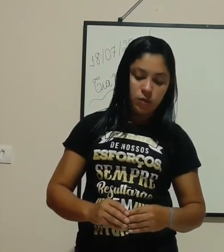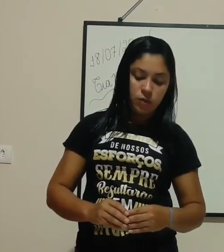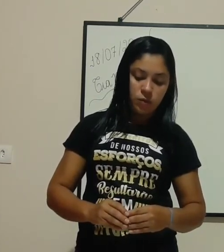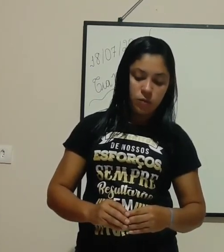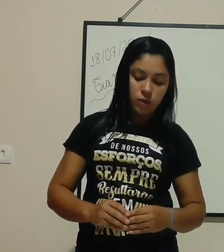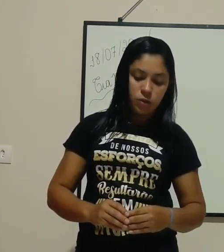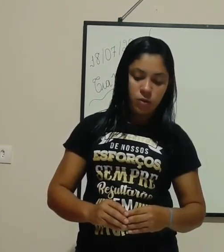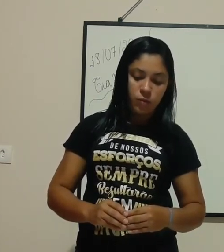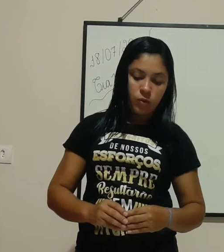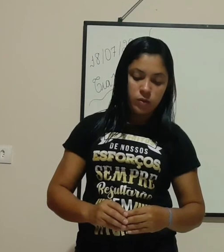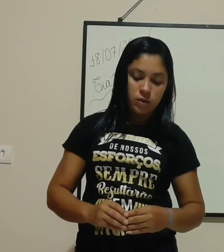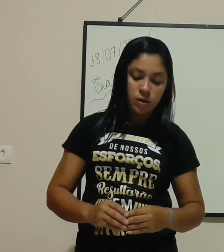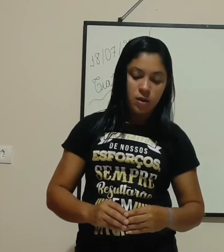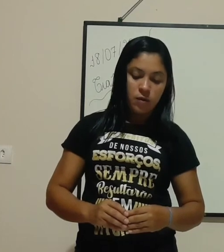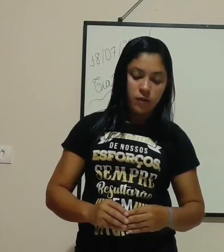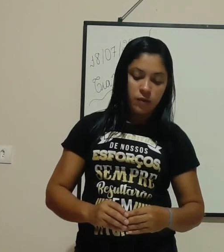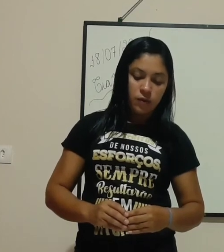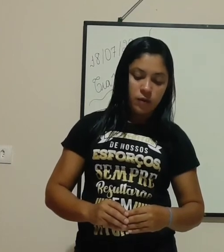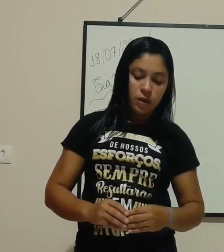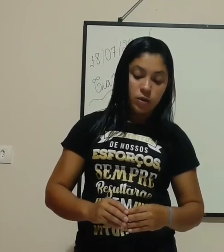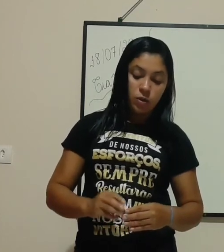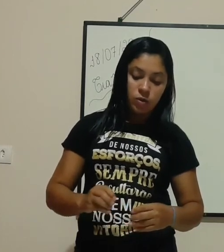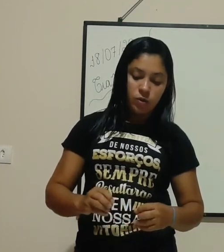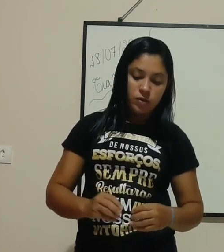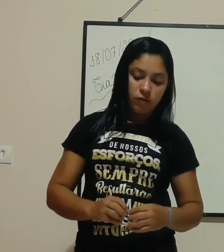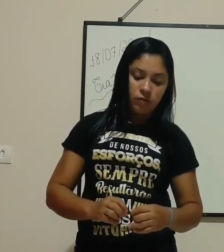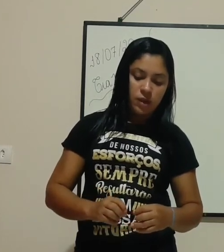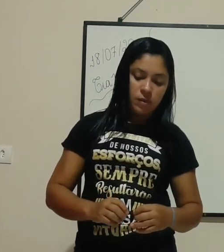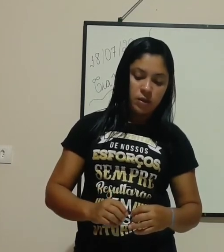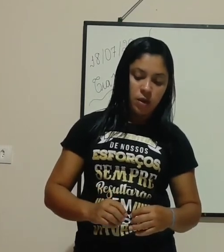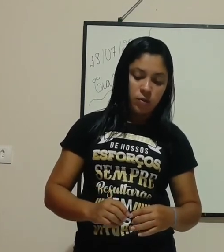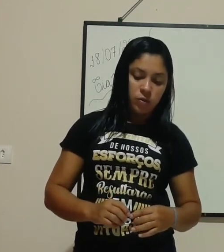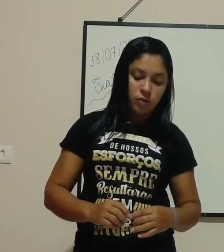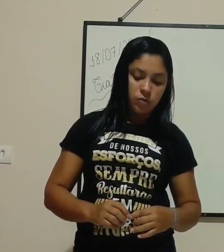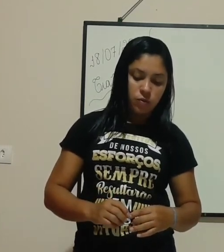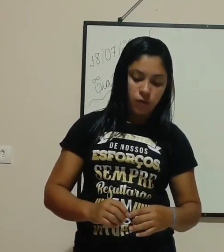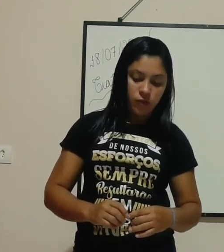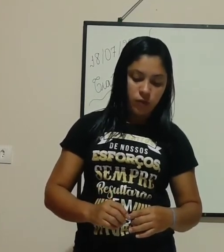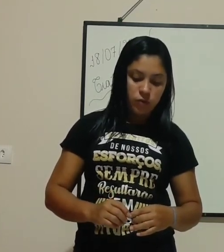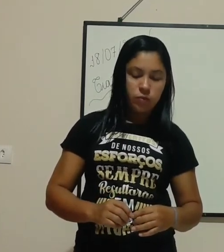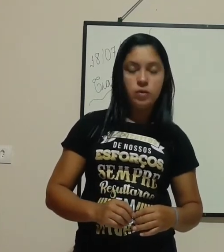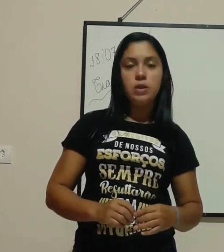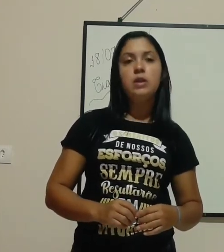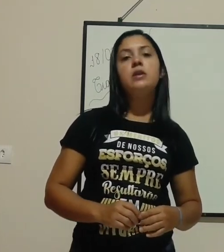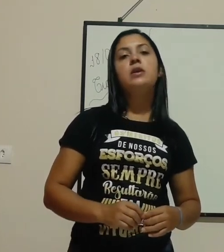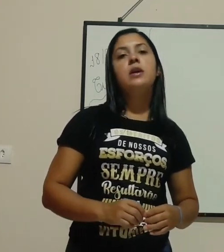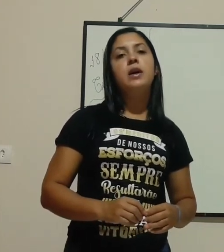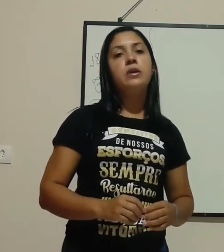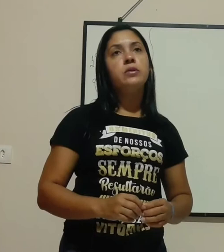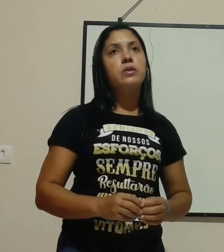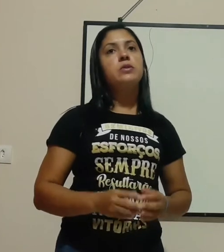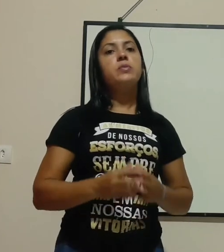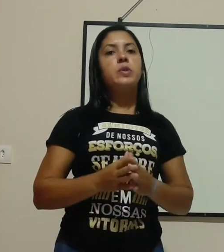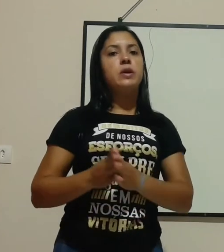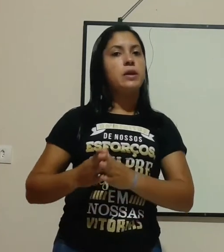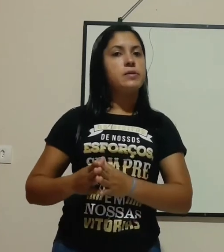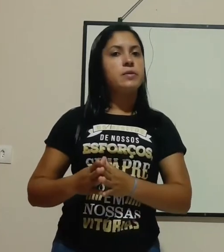tornou-se fundamental ao nosso conforto e ao nosso progresso.